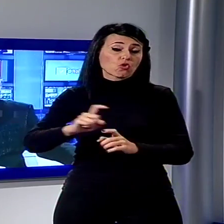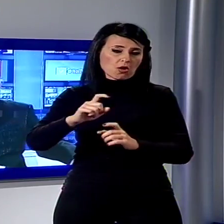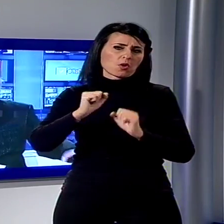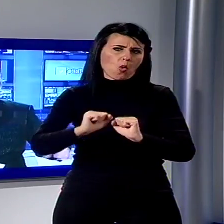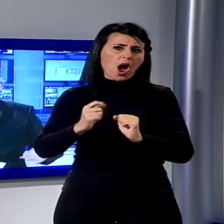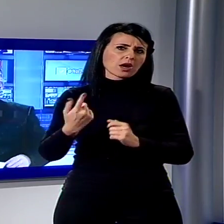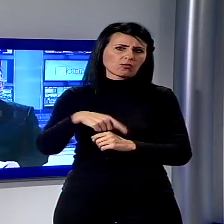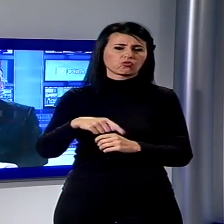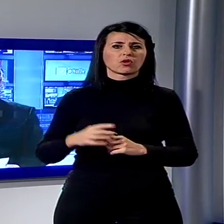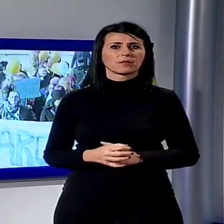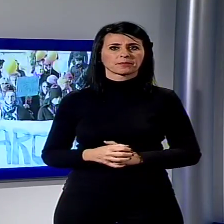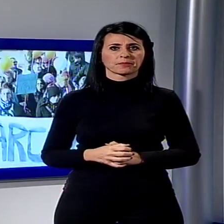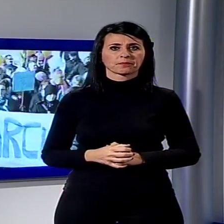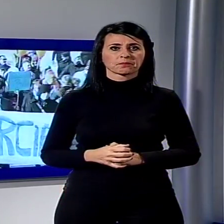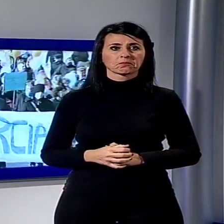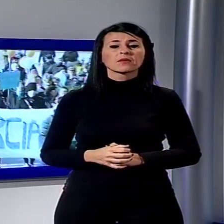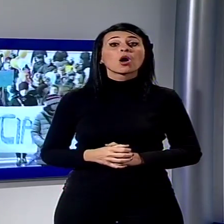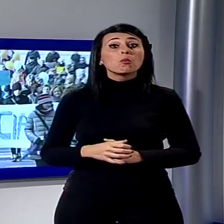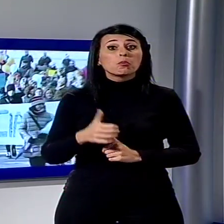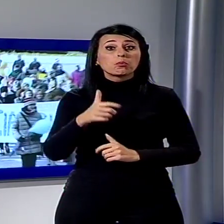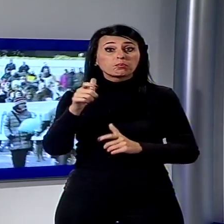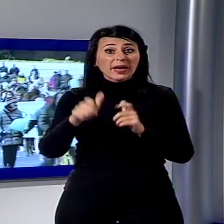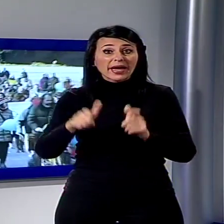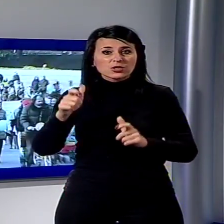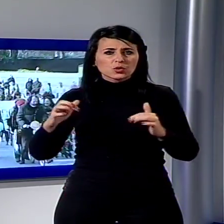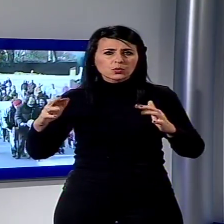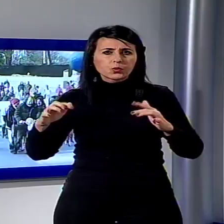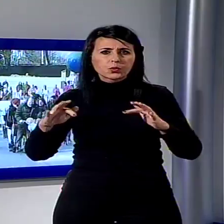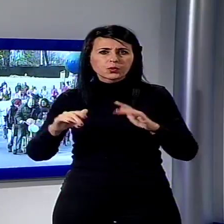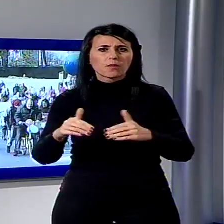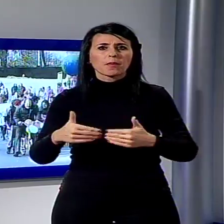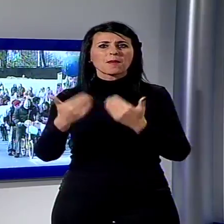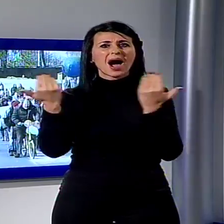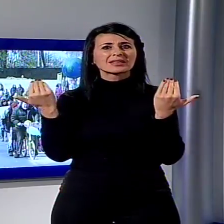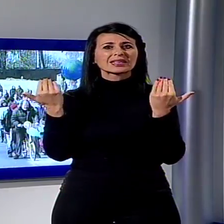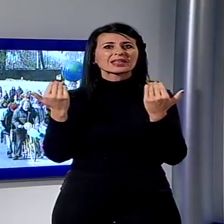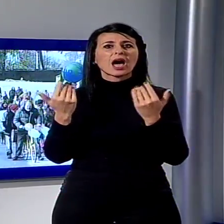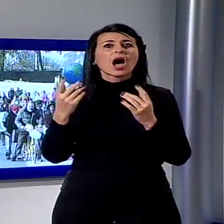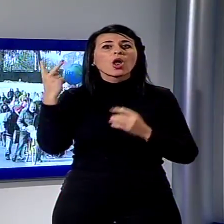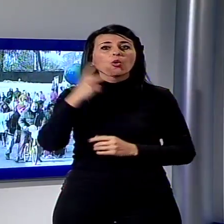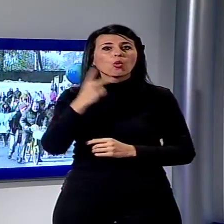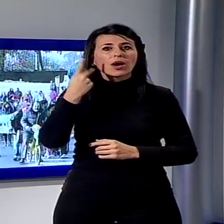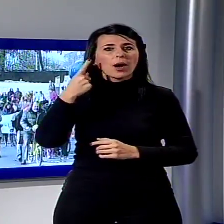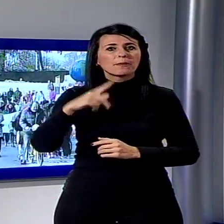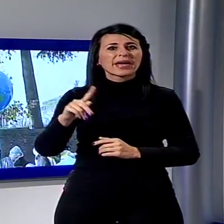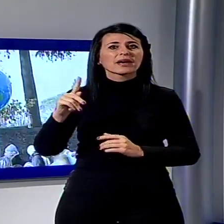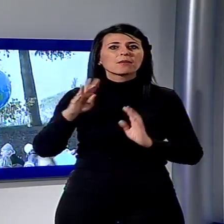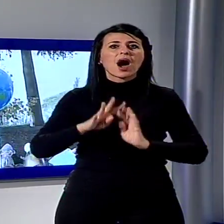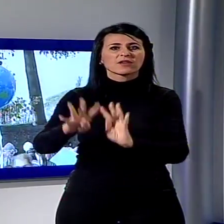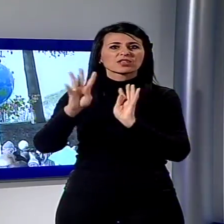ha partecipato questa mattina a Lucca, la marcia globale per il clima, iniziativa che oggi si svolge in contemporanea in tutto il mondo per lanciare l'allarme contro gli